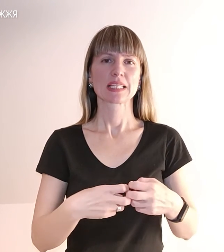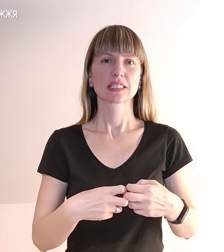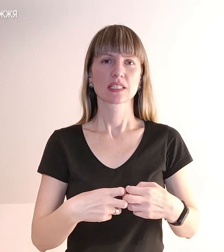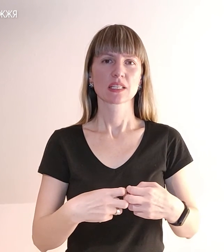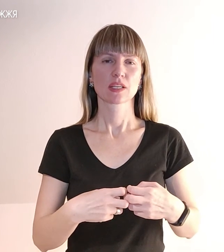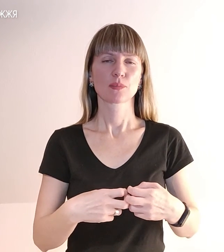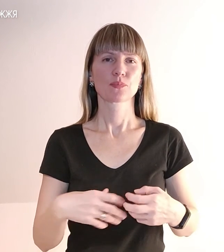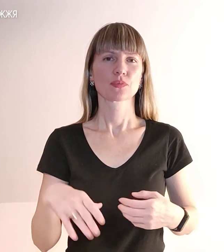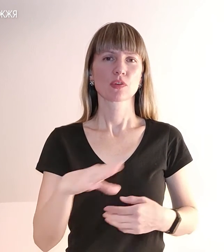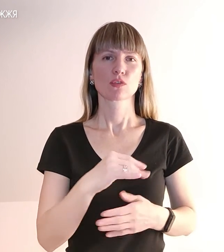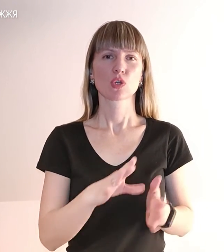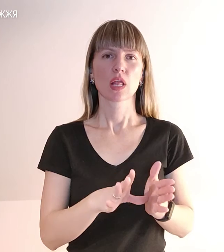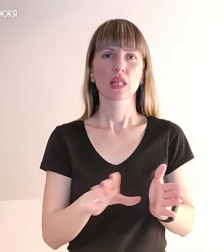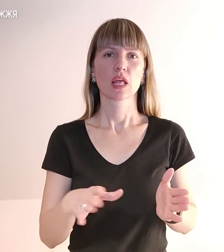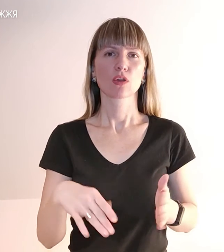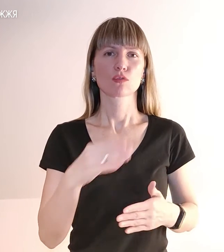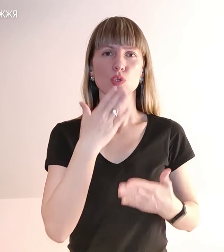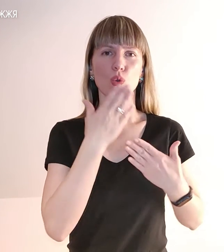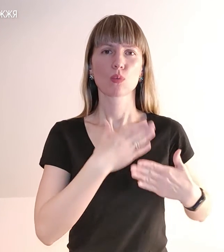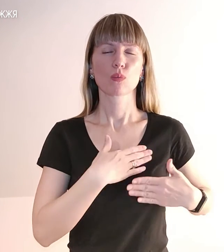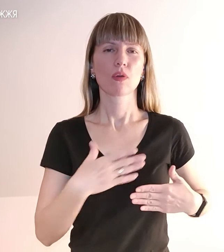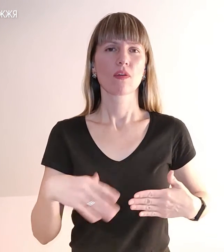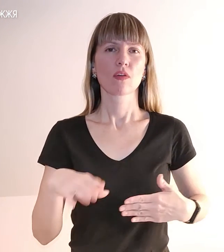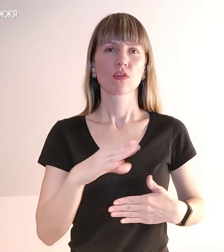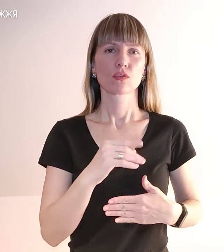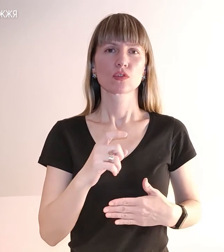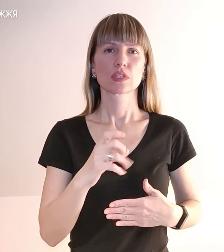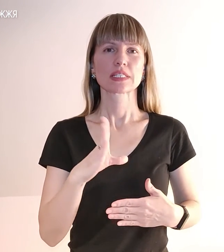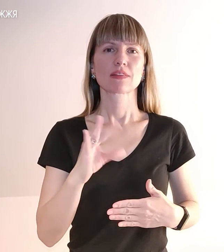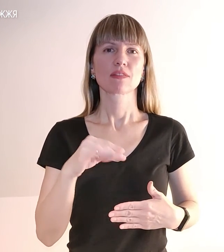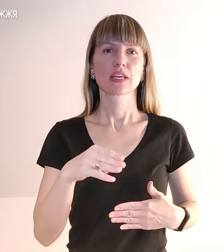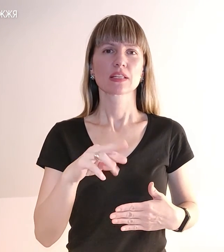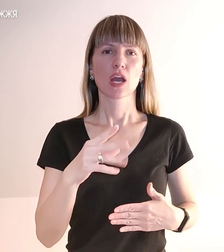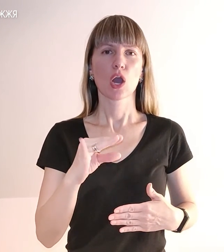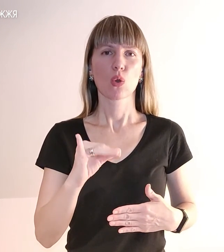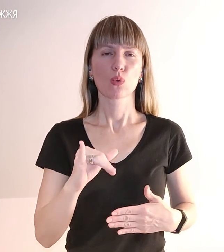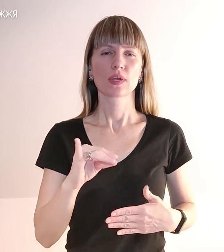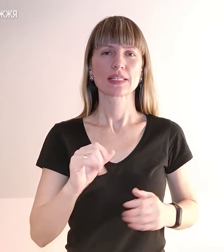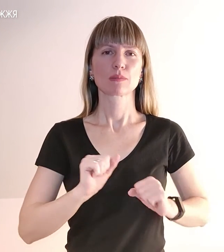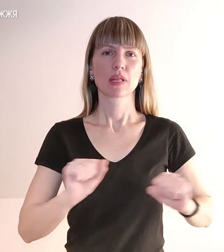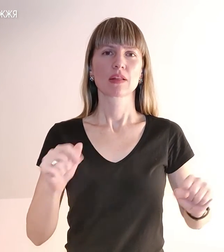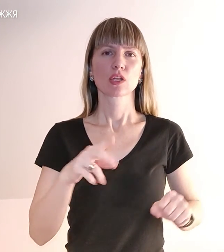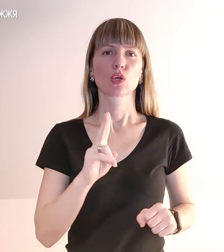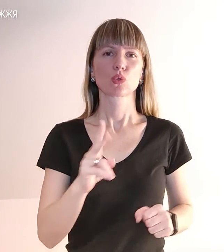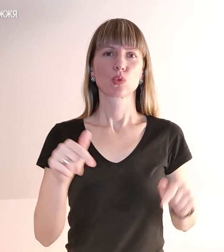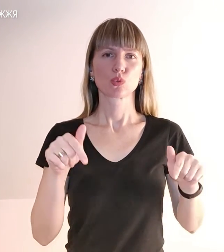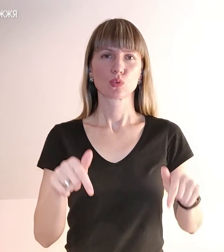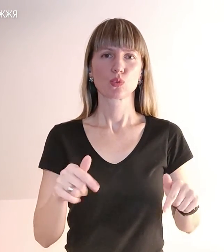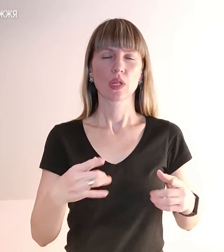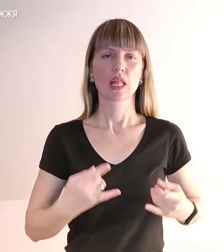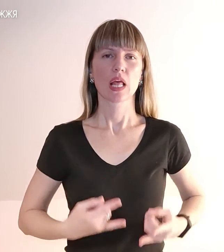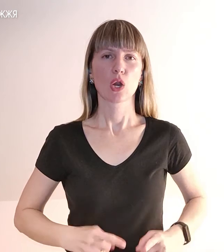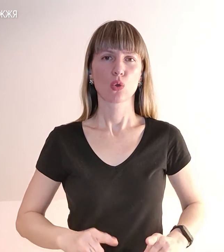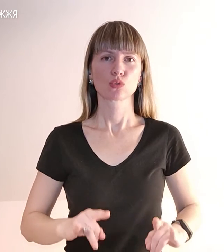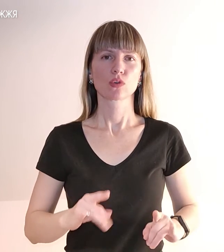всю енергію, всю любов, всю світягу і сміливість тих, хто тут народжував волю